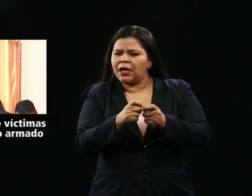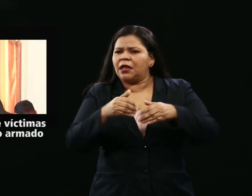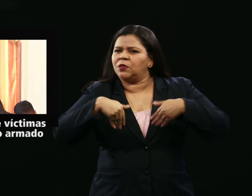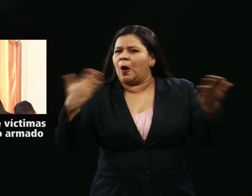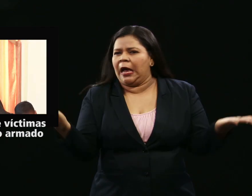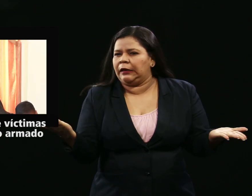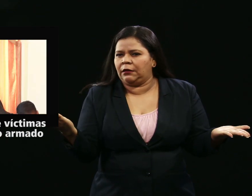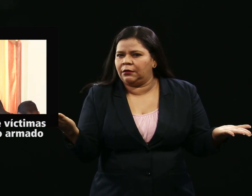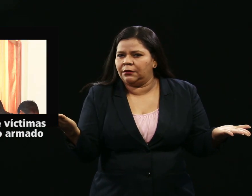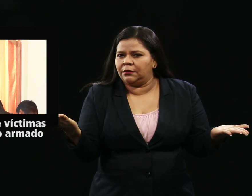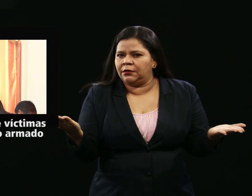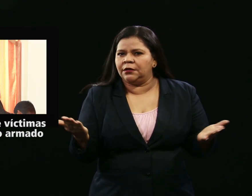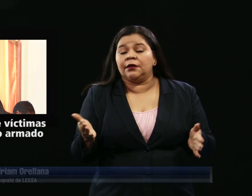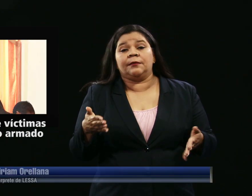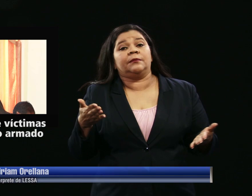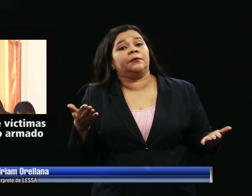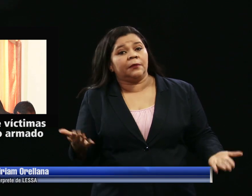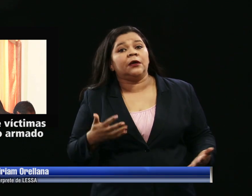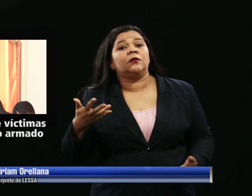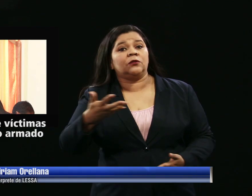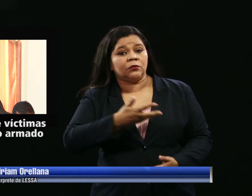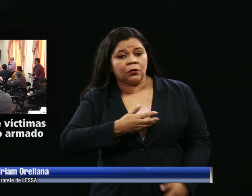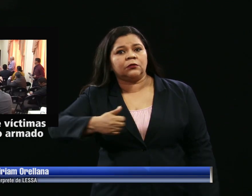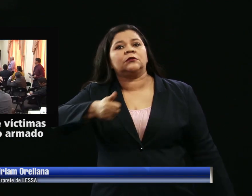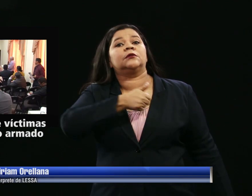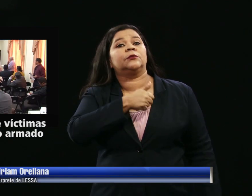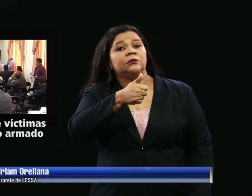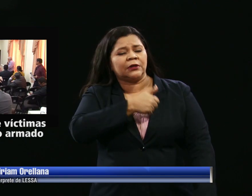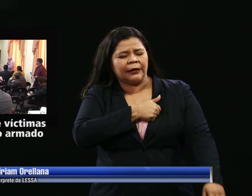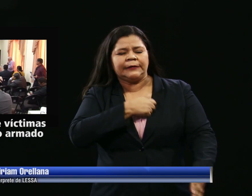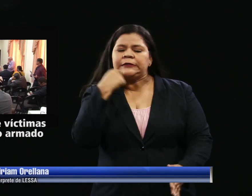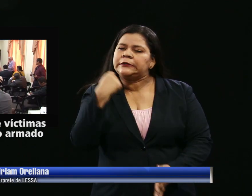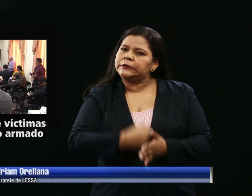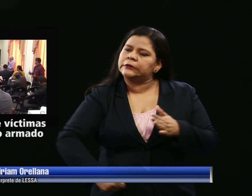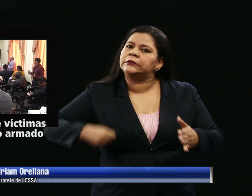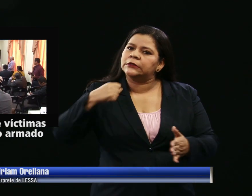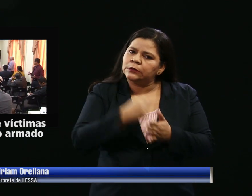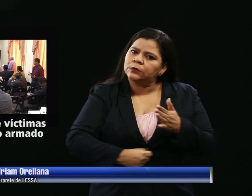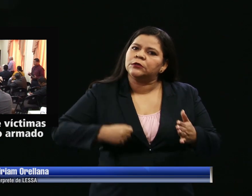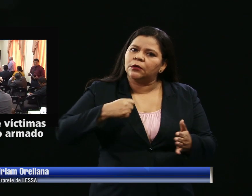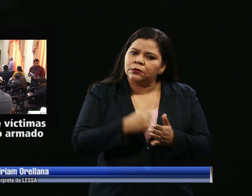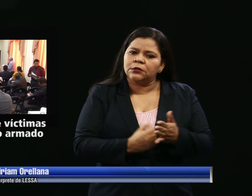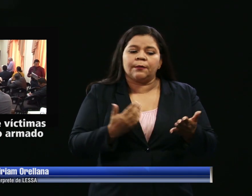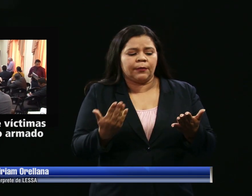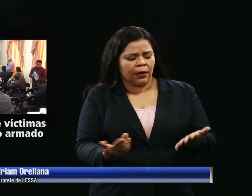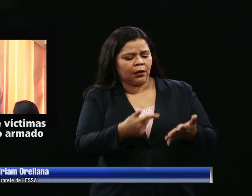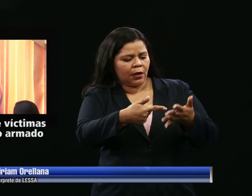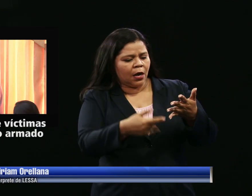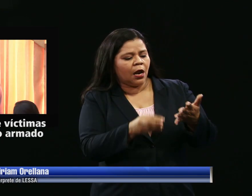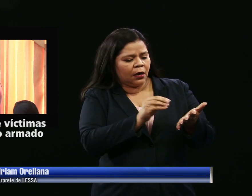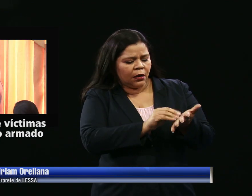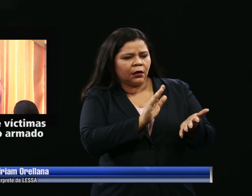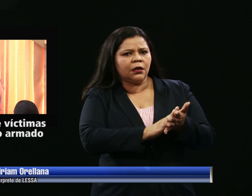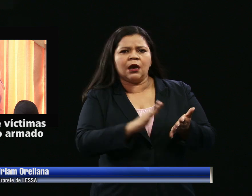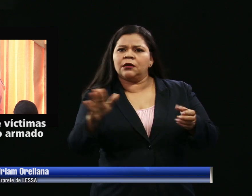ley perfecta, pero estamos en la obligación de hacer todo lo posible porque la normativa cumpla con todos los aspectos